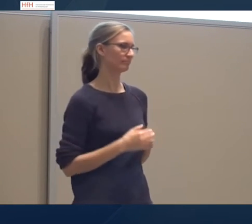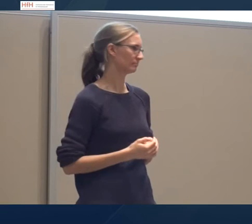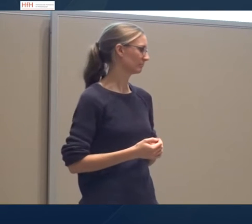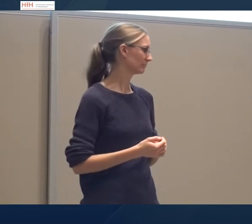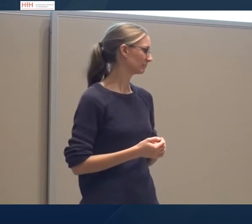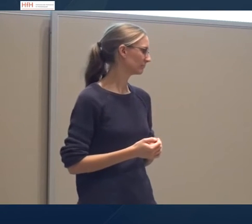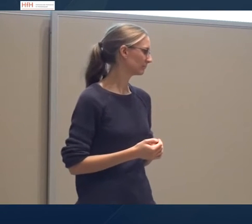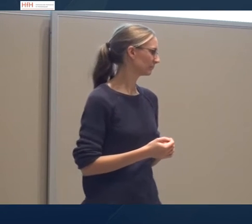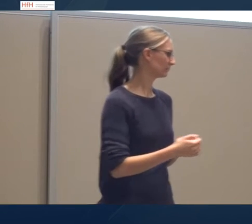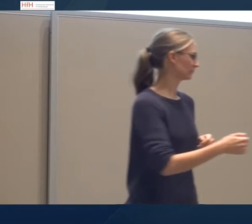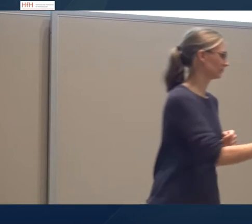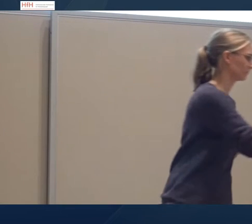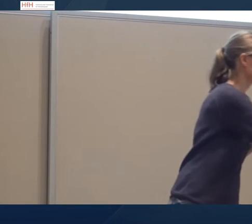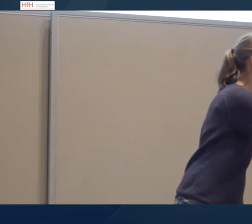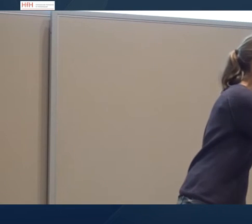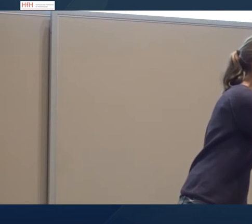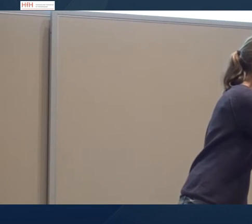Textsorte, Texttyp.